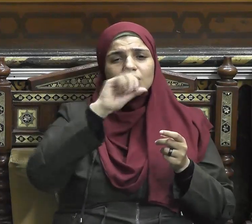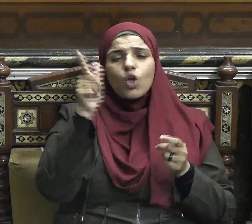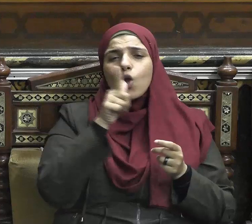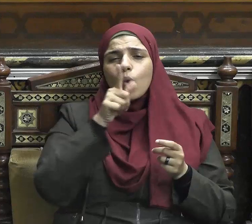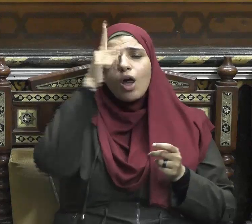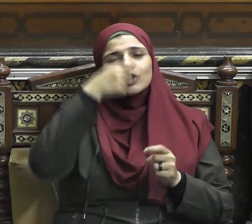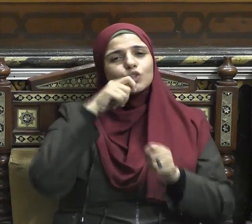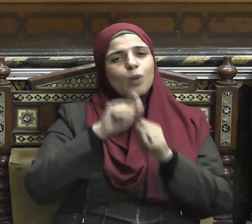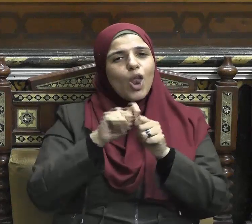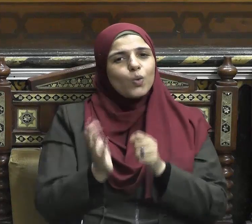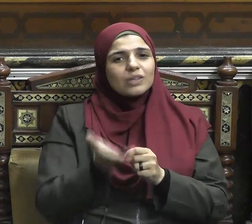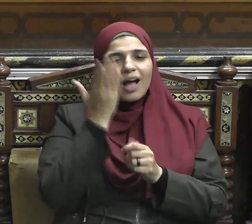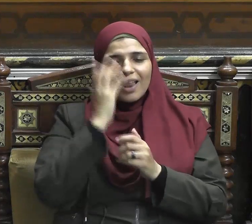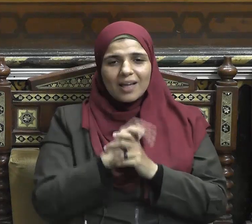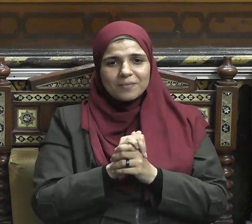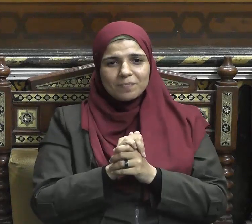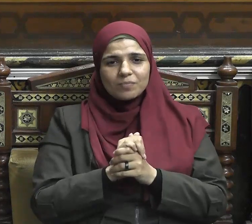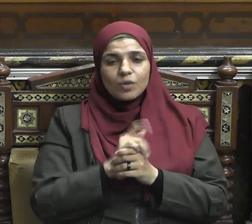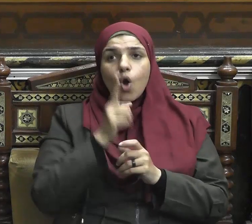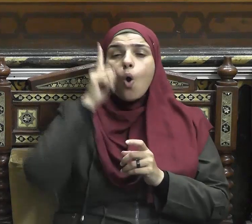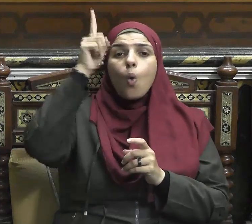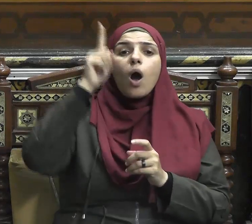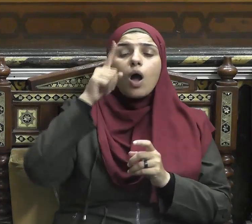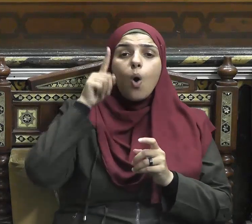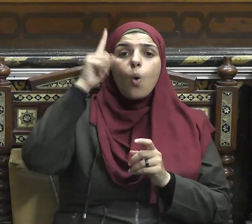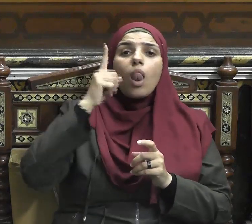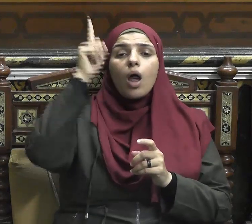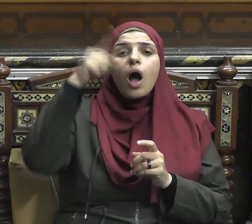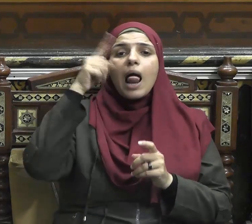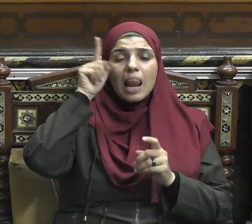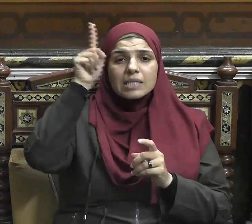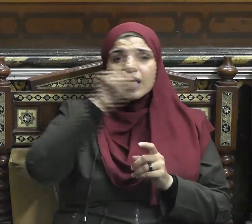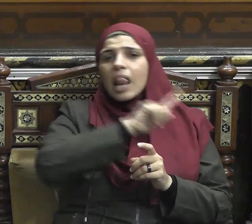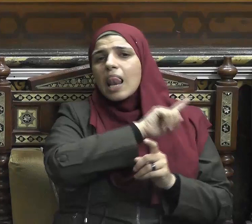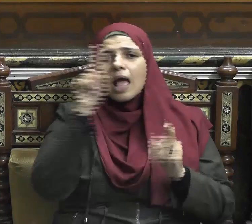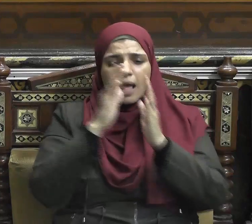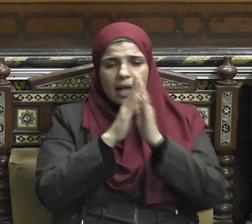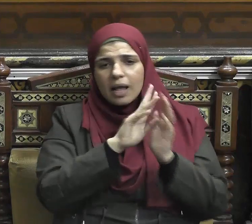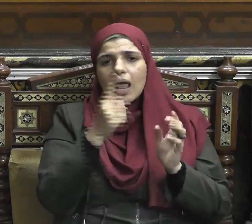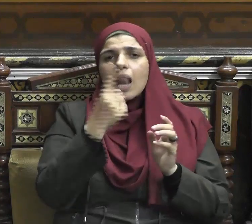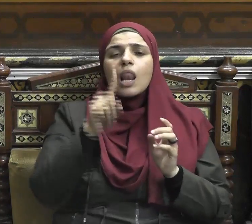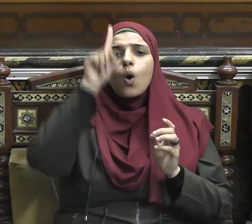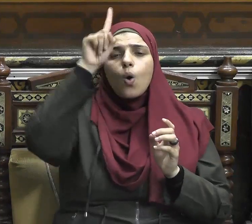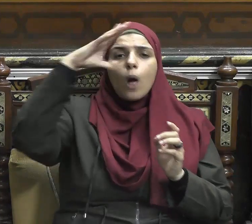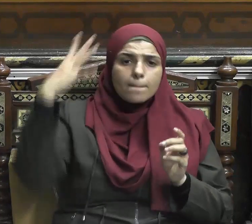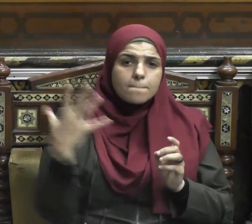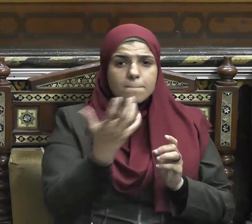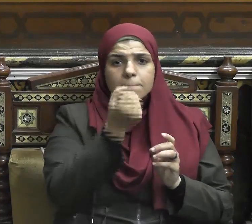العالم كله أن الإسلام دين السلام ويدعو